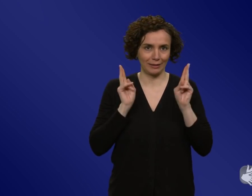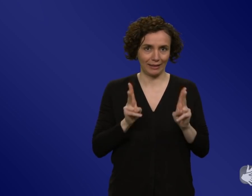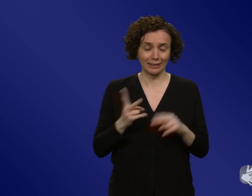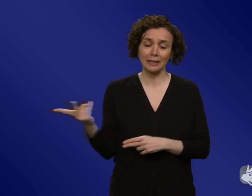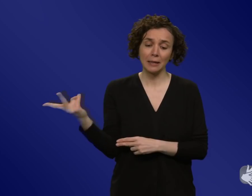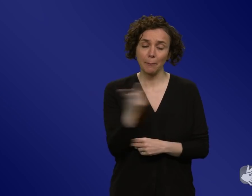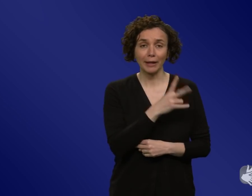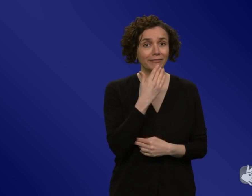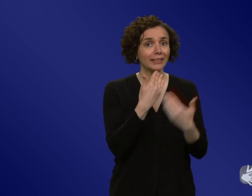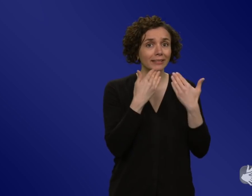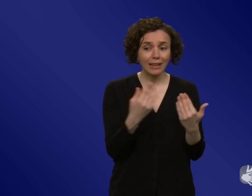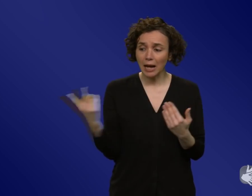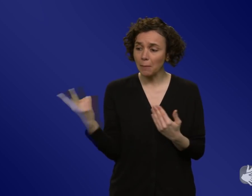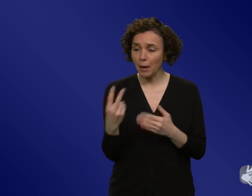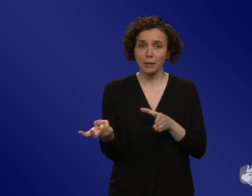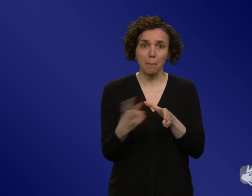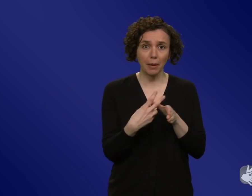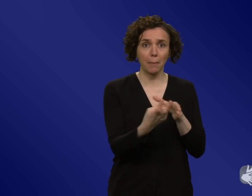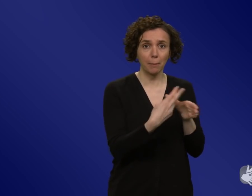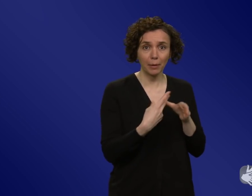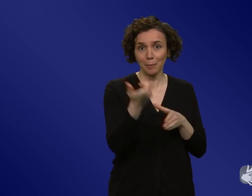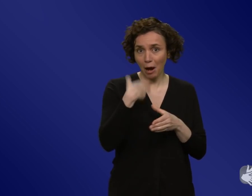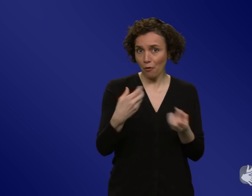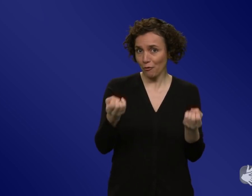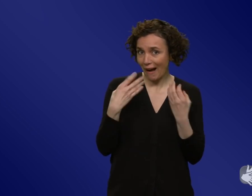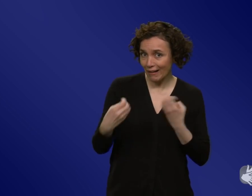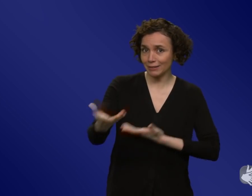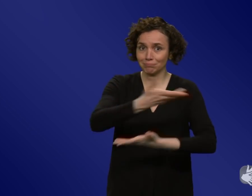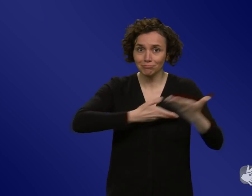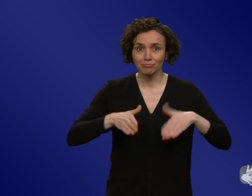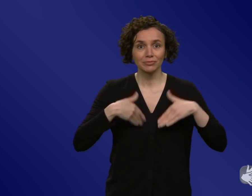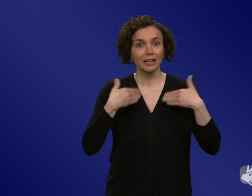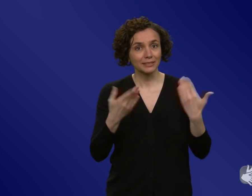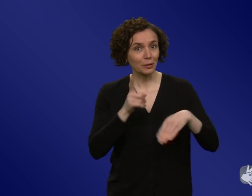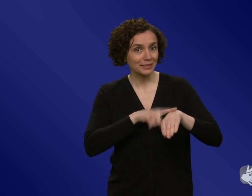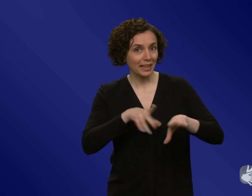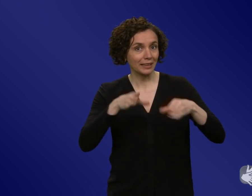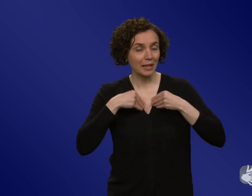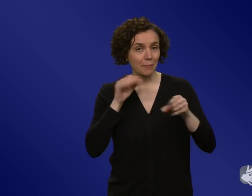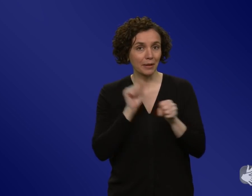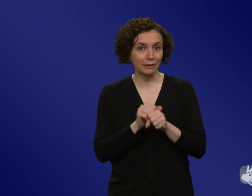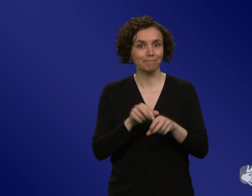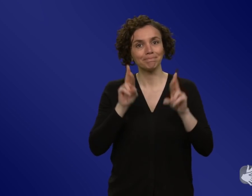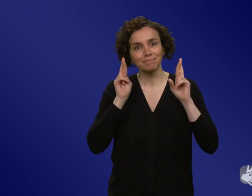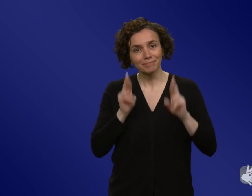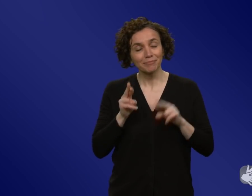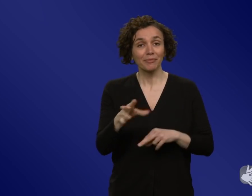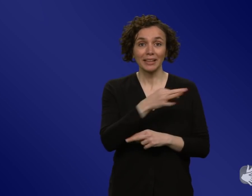Bereitschaft, Ihre Erkenntnisse mit uns zu teilen und Ihre Zeit uns zu opfern. Ich wünsche Ihnen möglichst gesunde und erfolgreiche Wochen in diesem